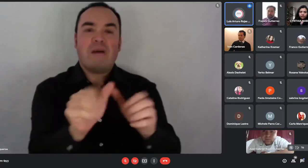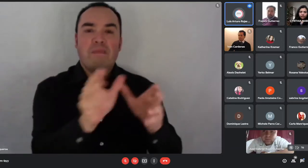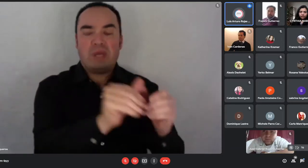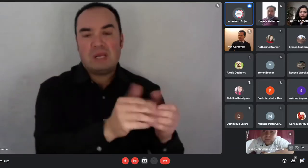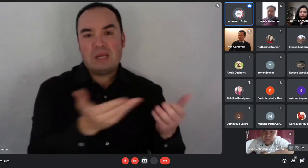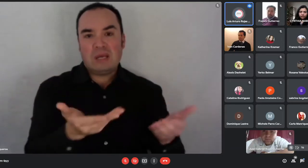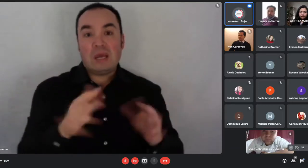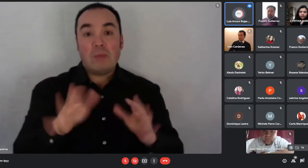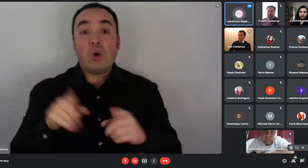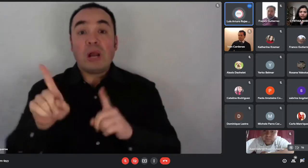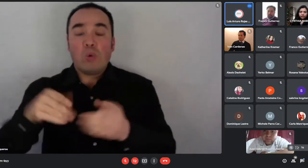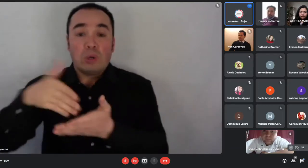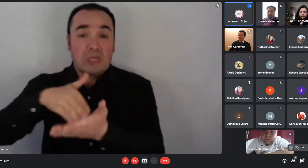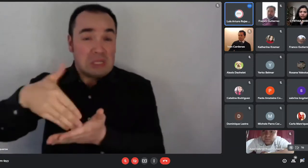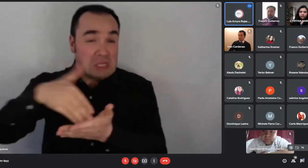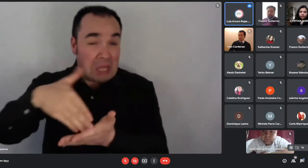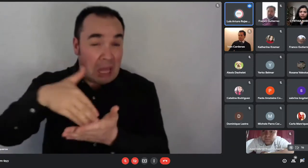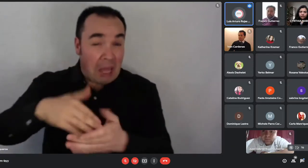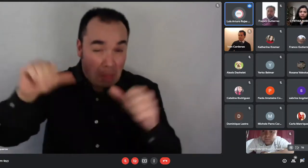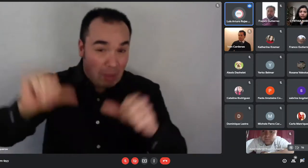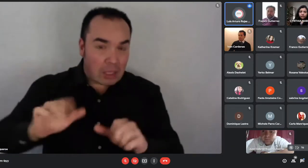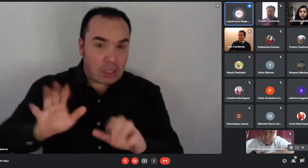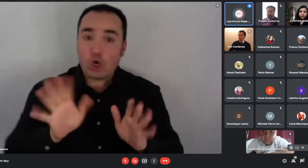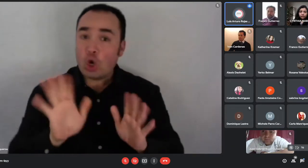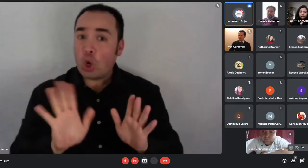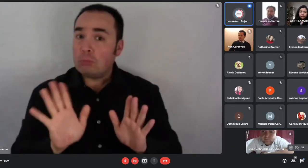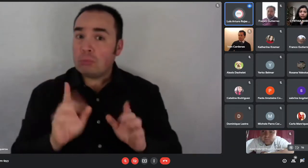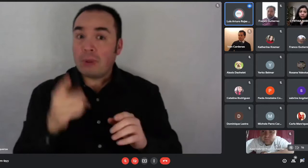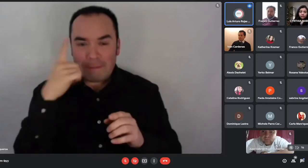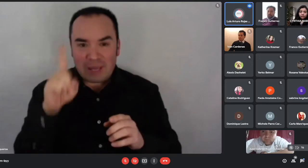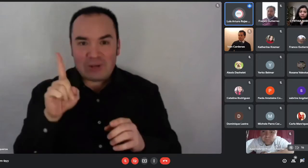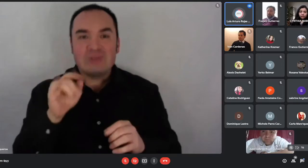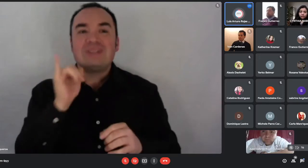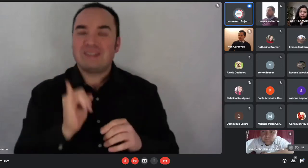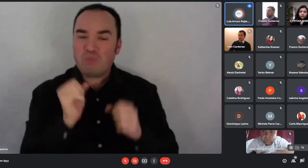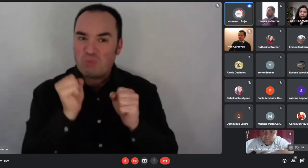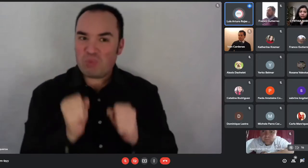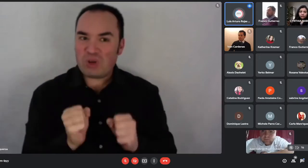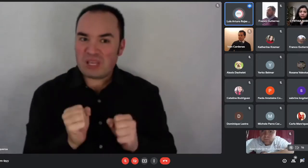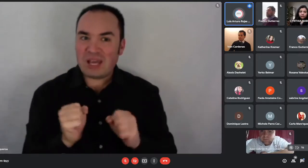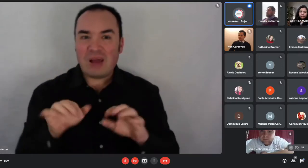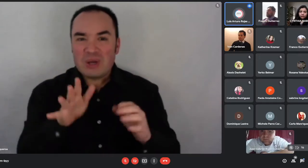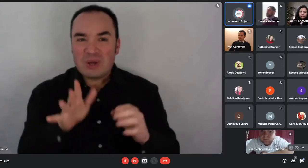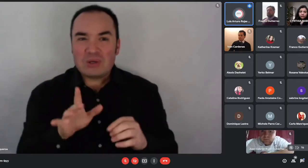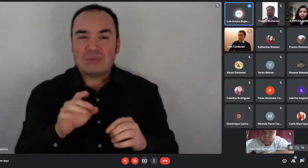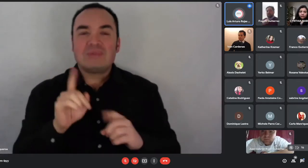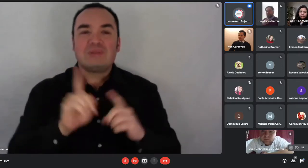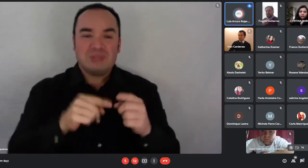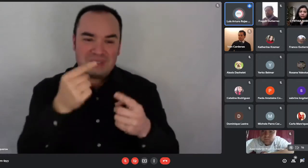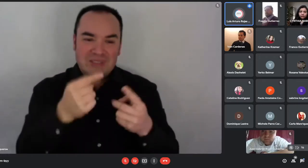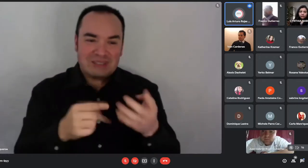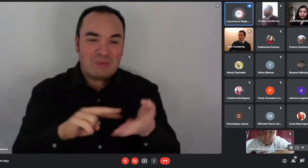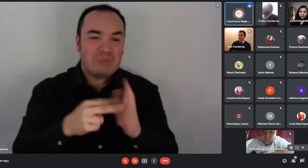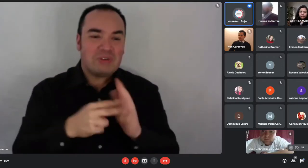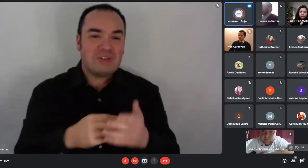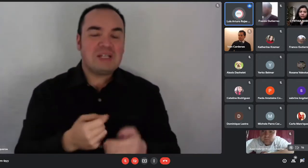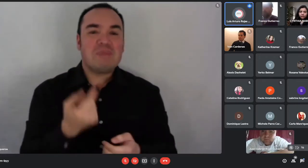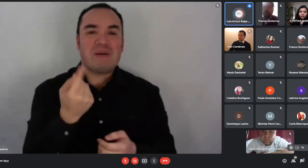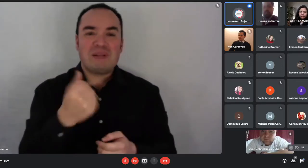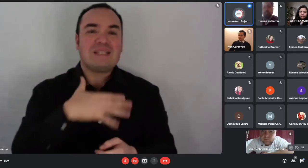si en algunos casos podría quizás presentar algún inconveniente económico para aspirar a una vivienda de mayor valor, pero de igual forma pudiese tener una mejor